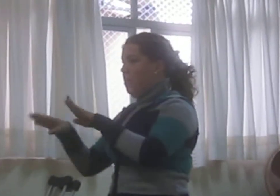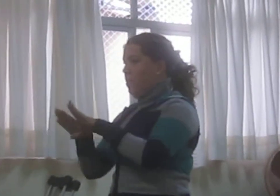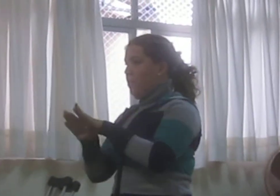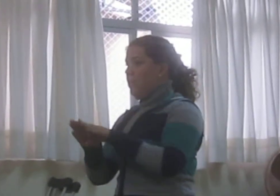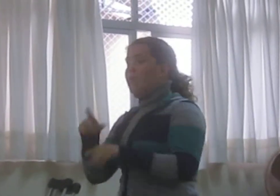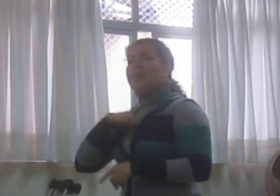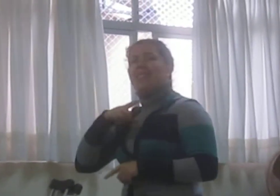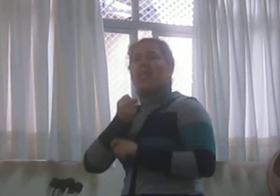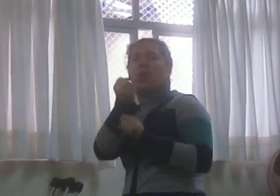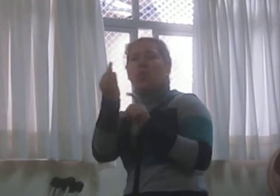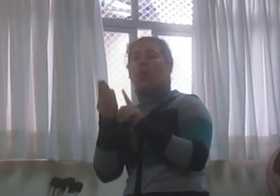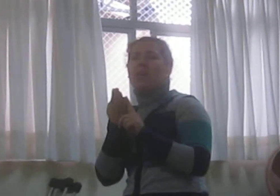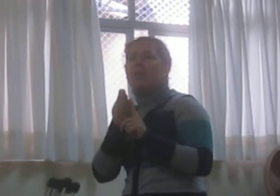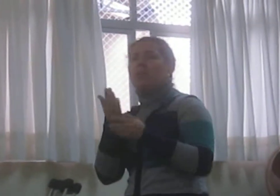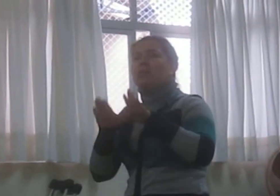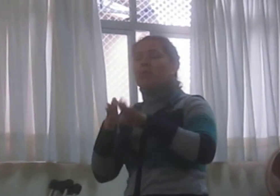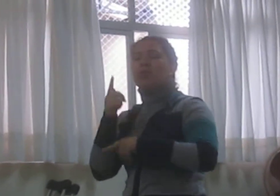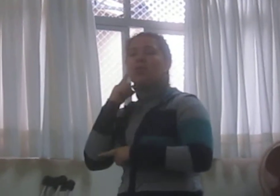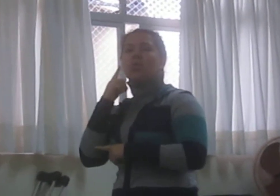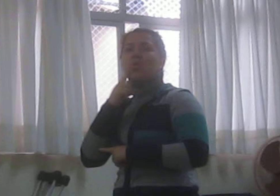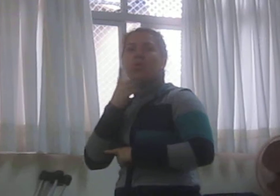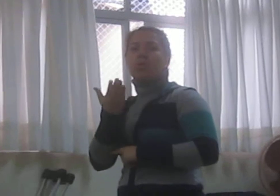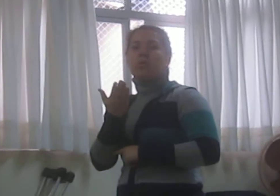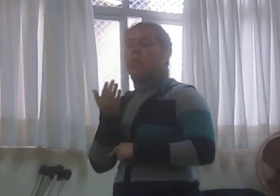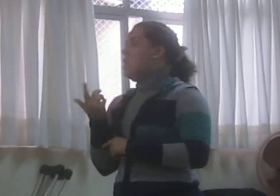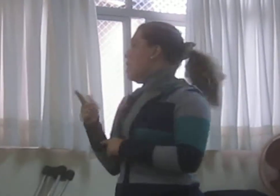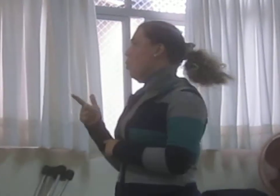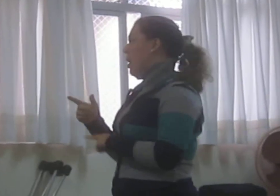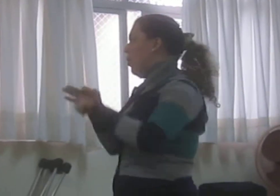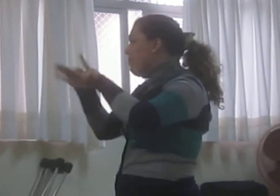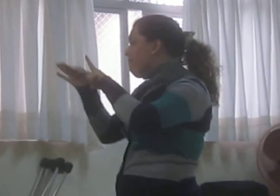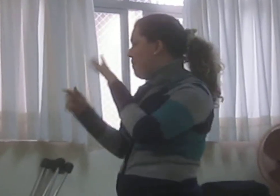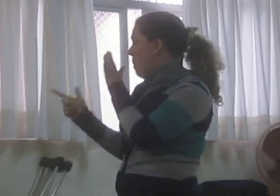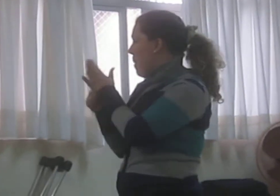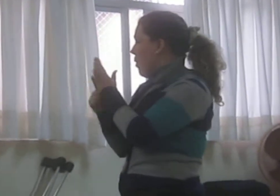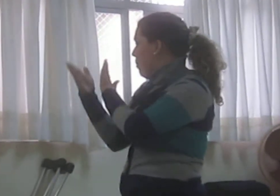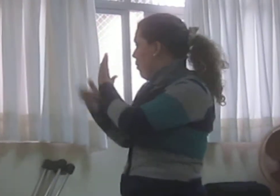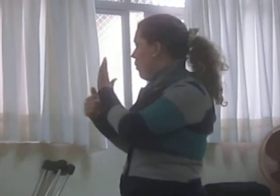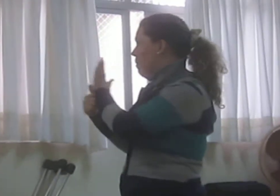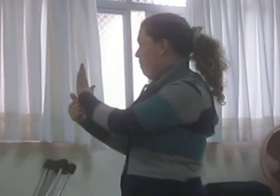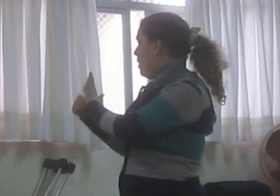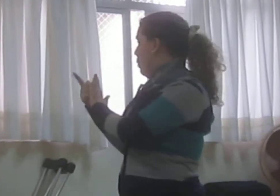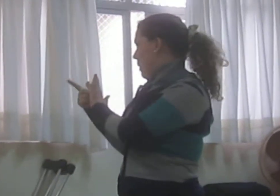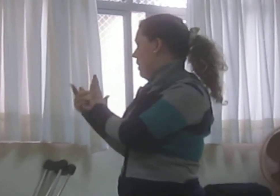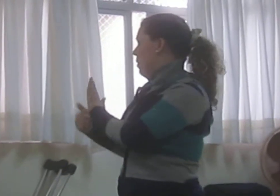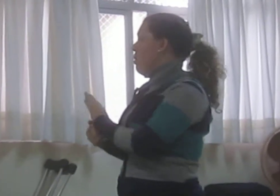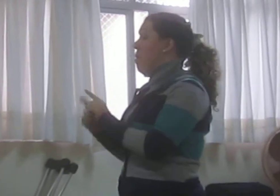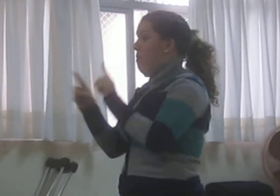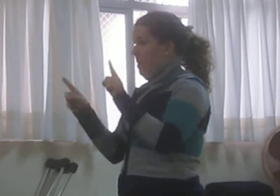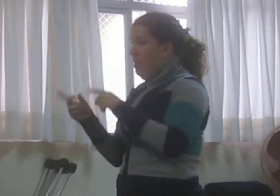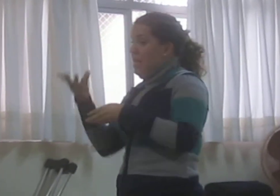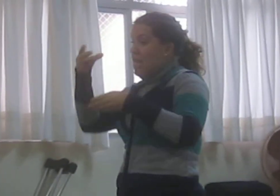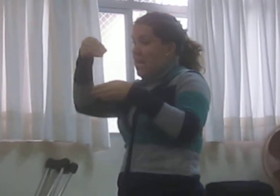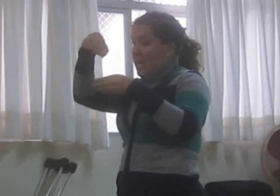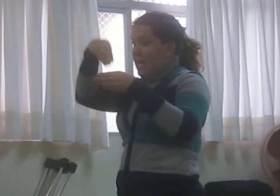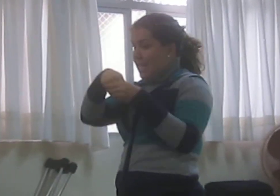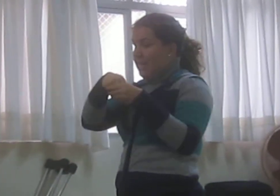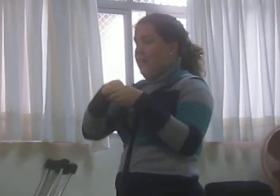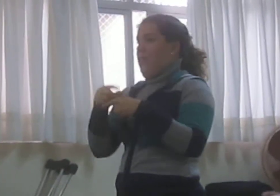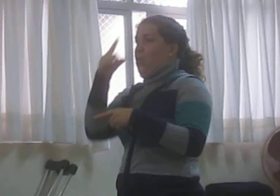Olha, eu não tenho aqui, não posso te dizer aqui, não tenho aqui, mas nós temos dentro da nossa, até foi feito todo um levantamento